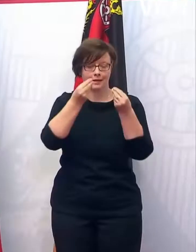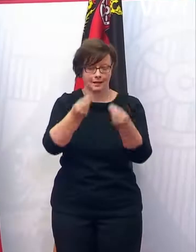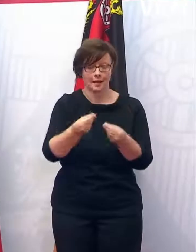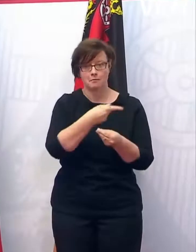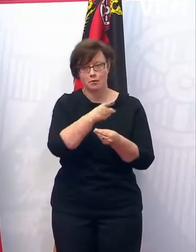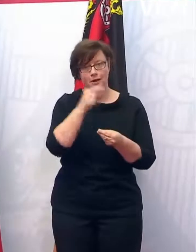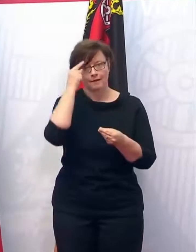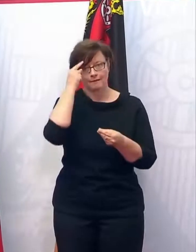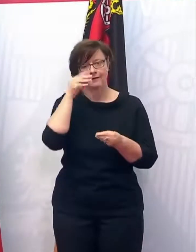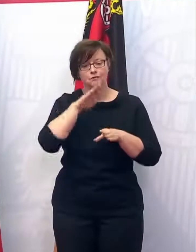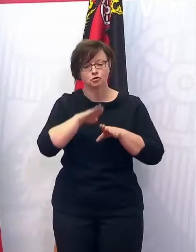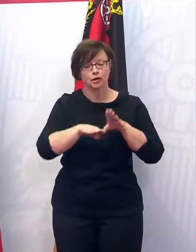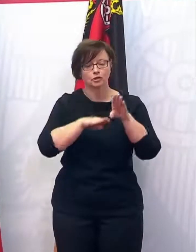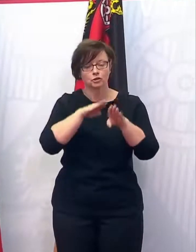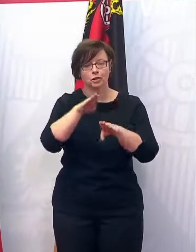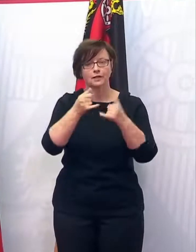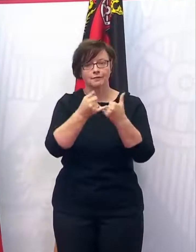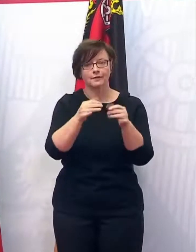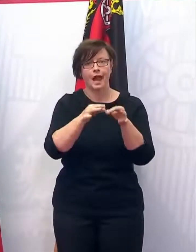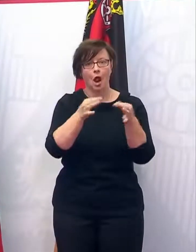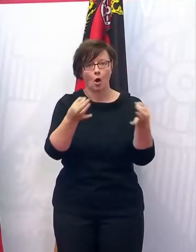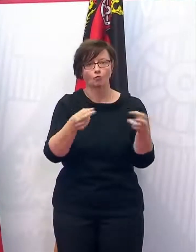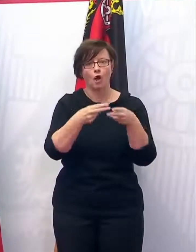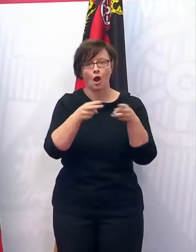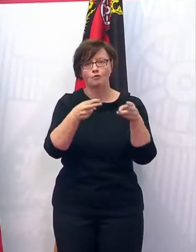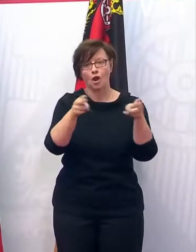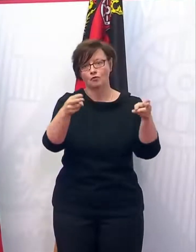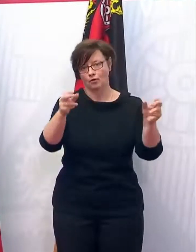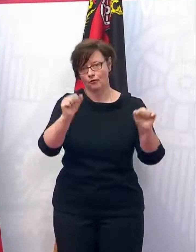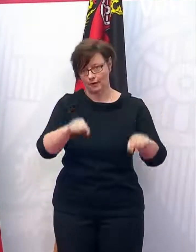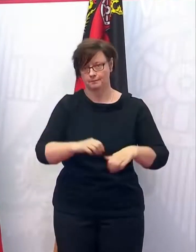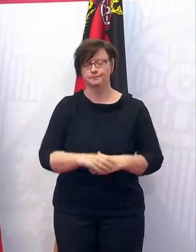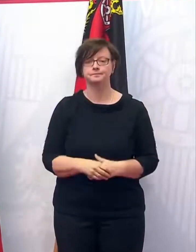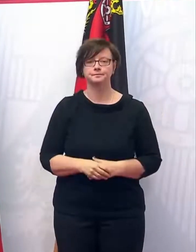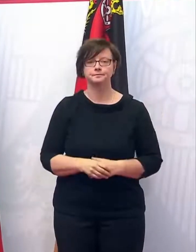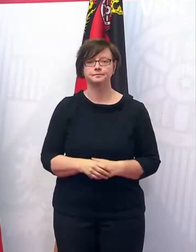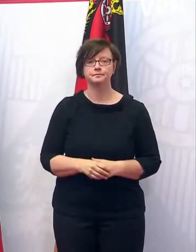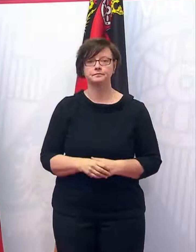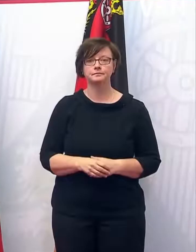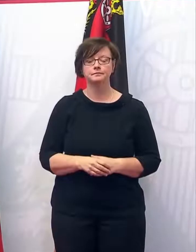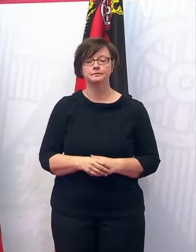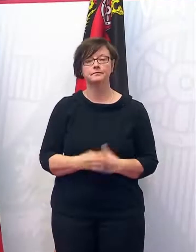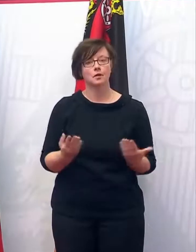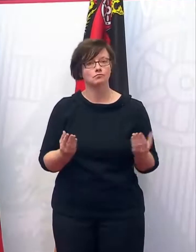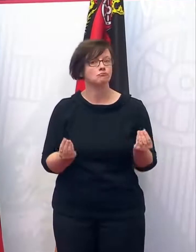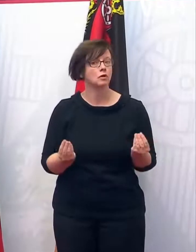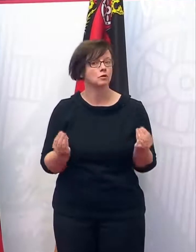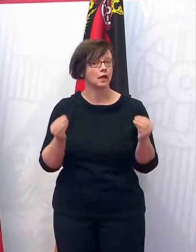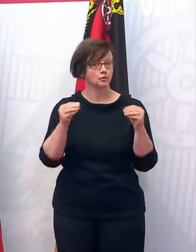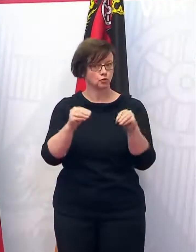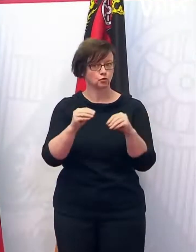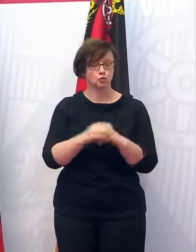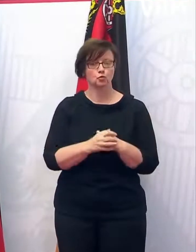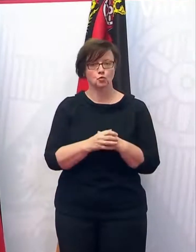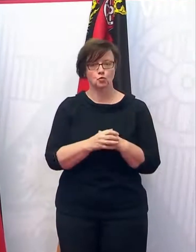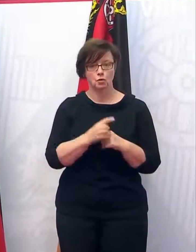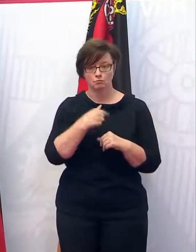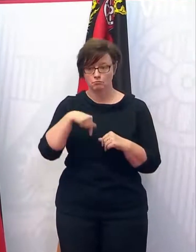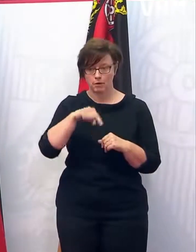Leute wissen, in welchen Schritten geht es dann auch weiter hier bei uns im Bundesland. Darüber hinaus haben wir uns heute